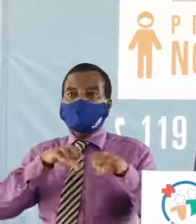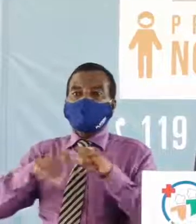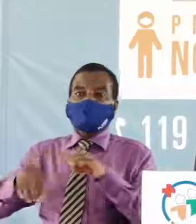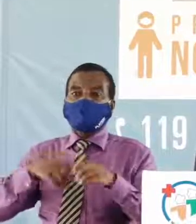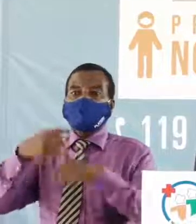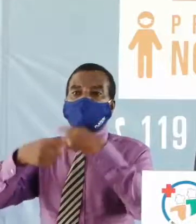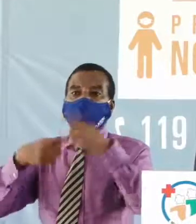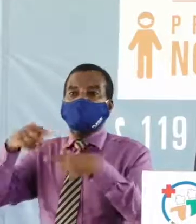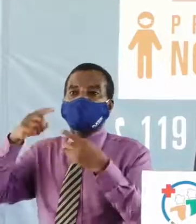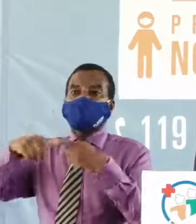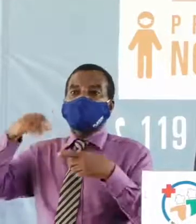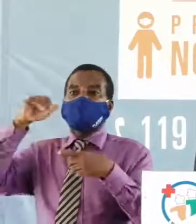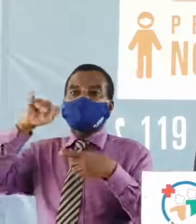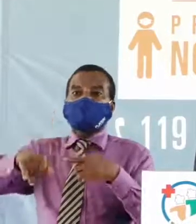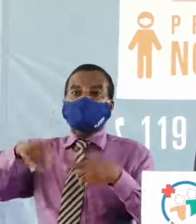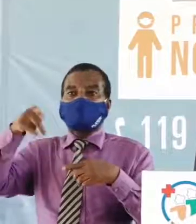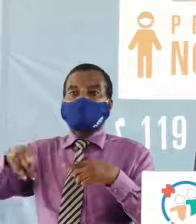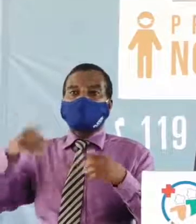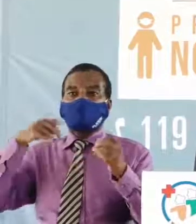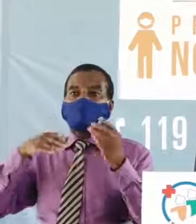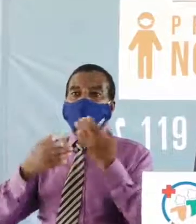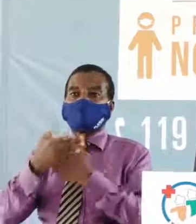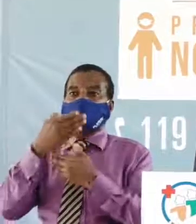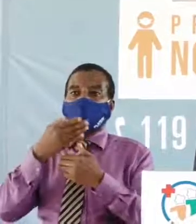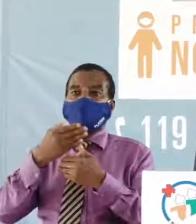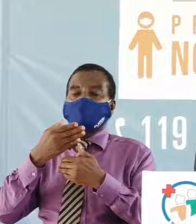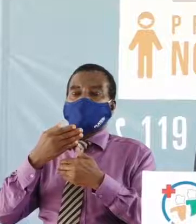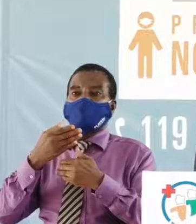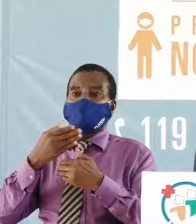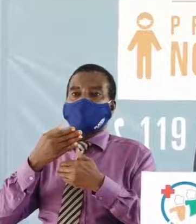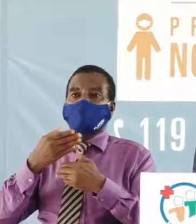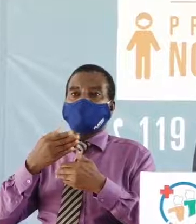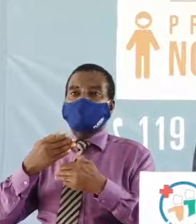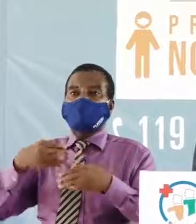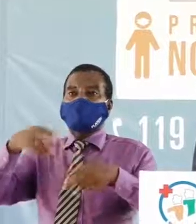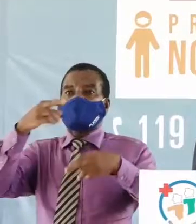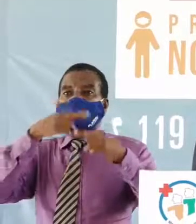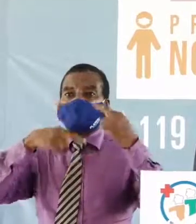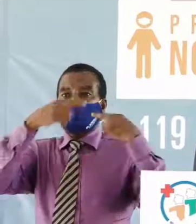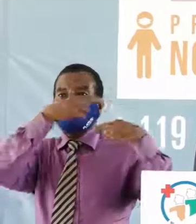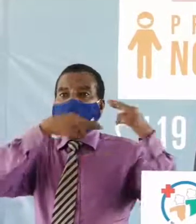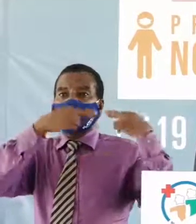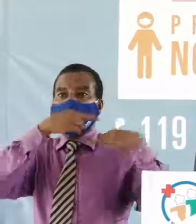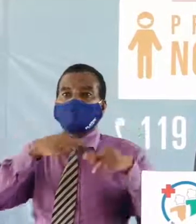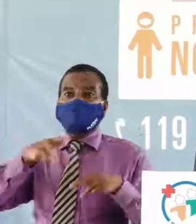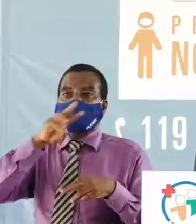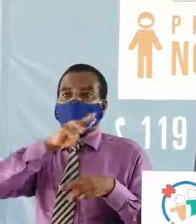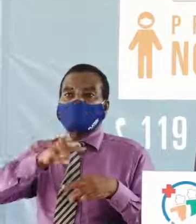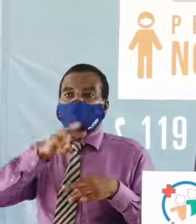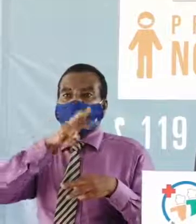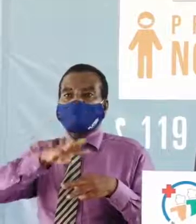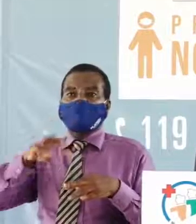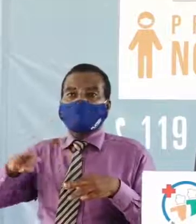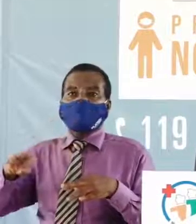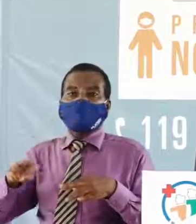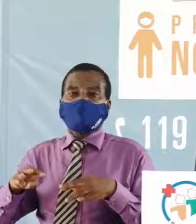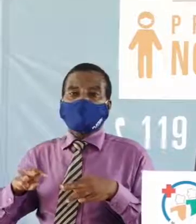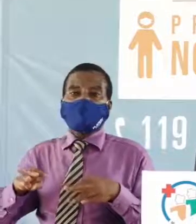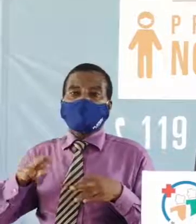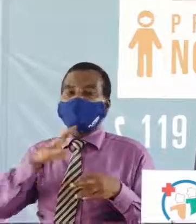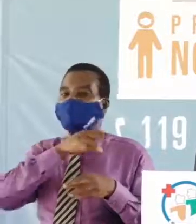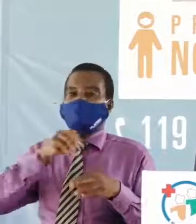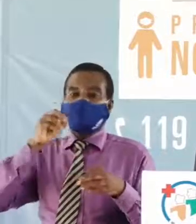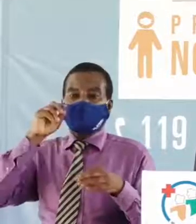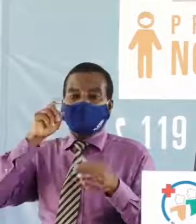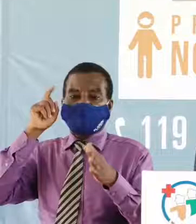Yopougon par le canal des véhicules de transport en commun qui font la ligne GESCO à Djamé et le